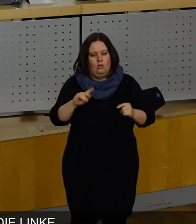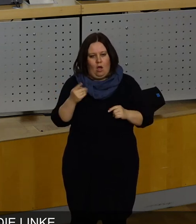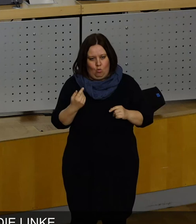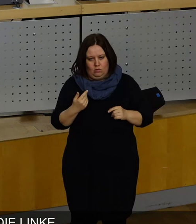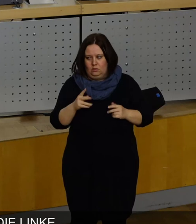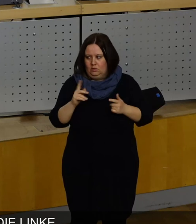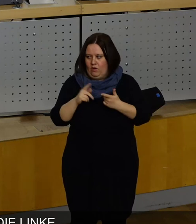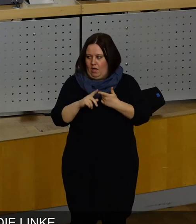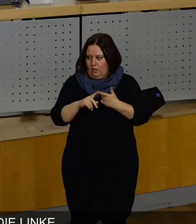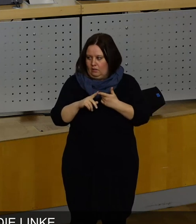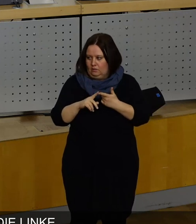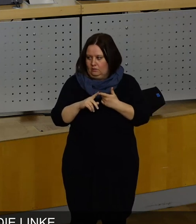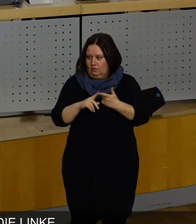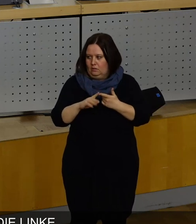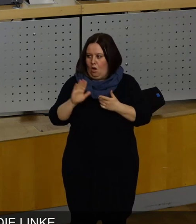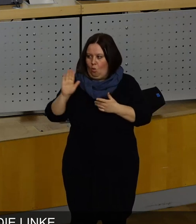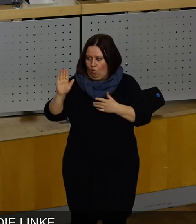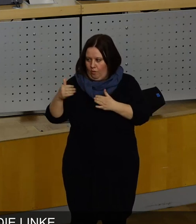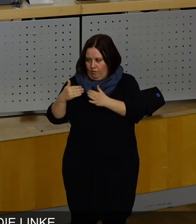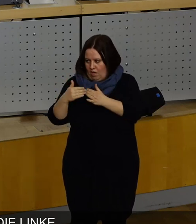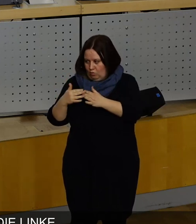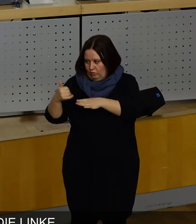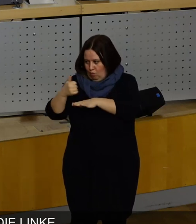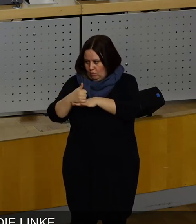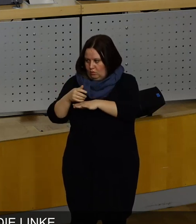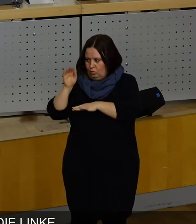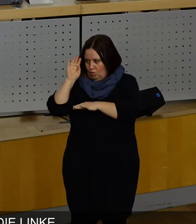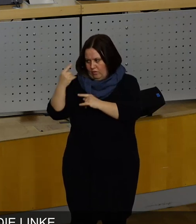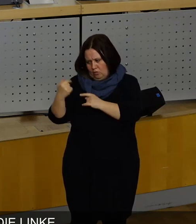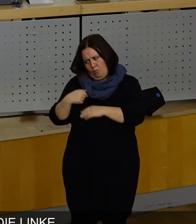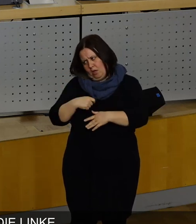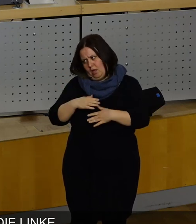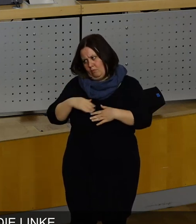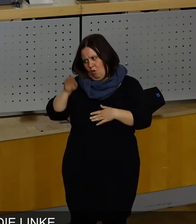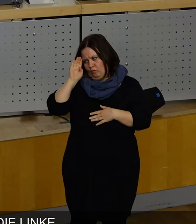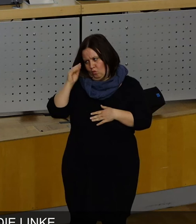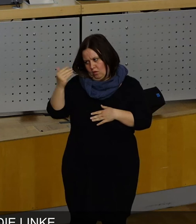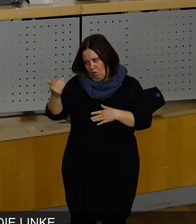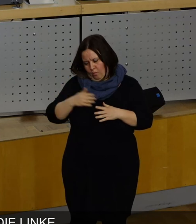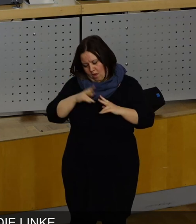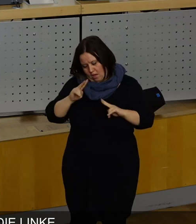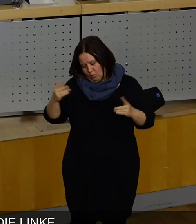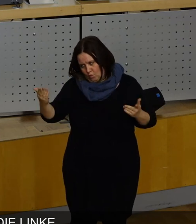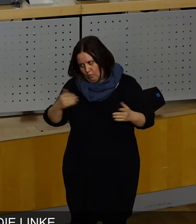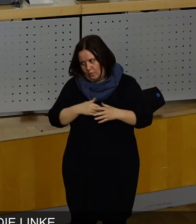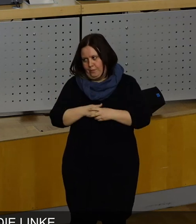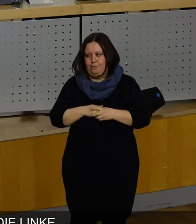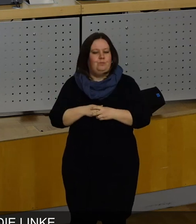Zweite ist jetzt, ich habe Ihrem Fraktionsvorsitzenden zugehört, vielleicht wollen Sie mir dieselbe Ehre erweisen.